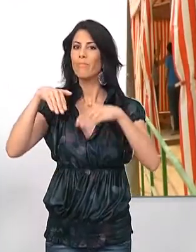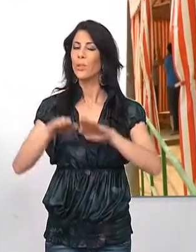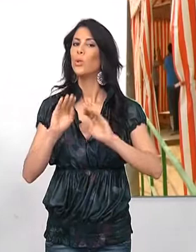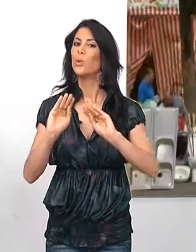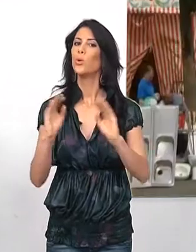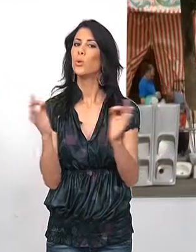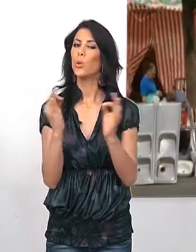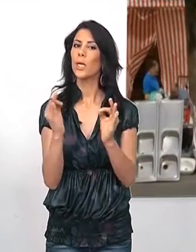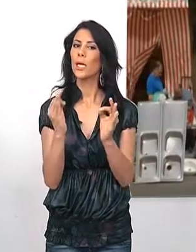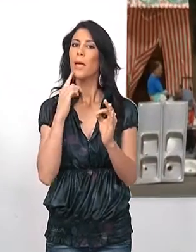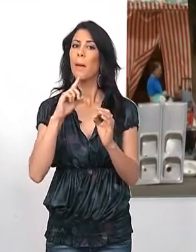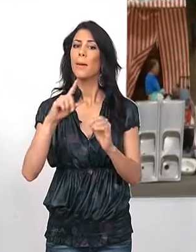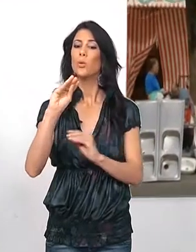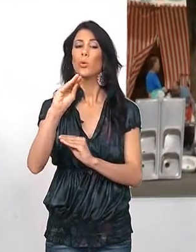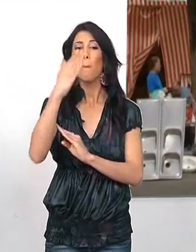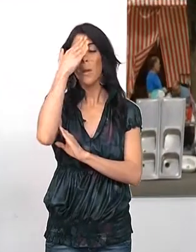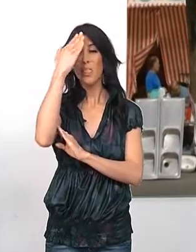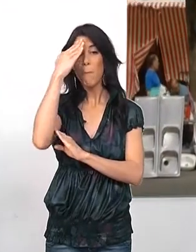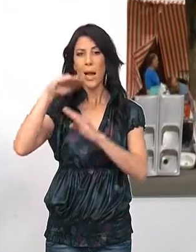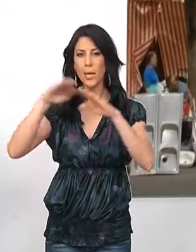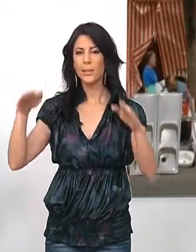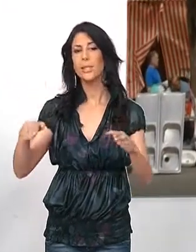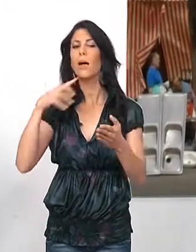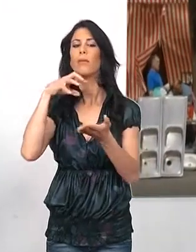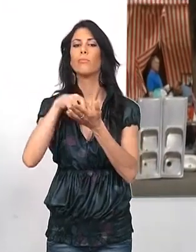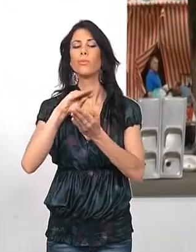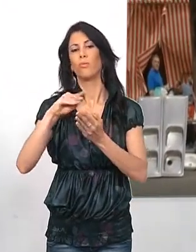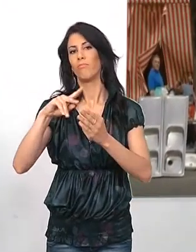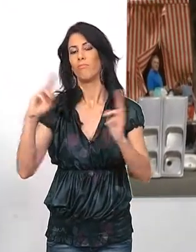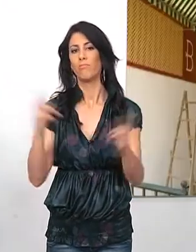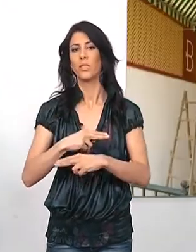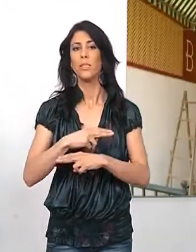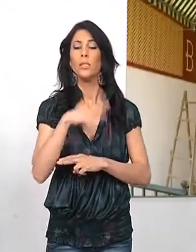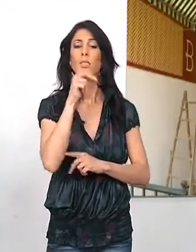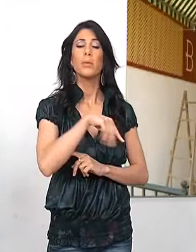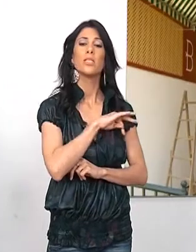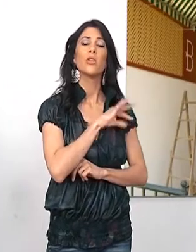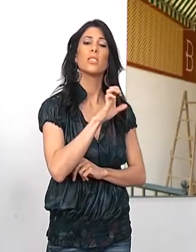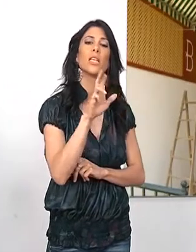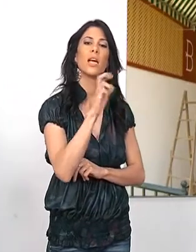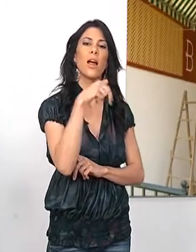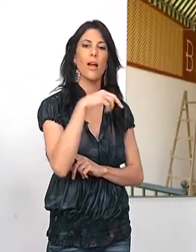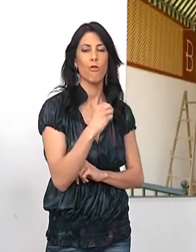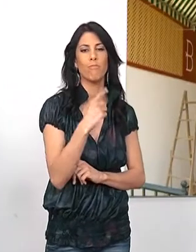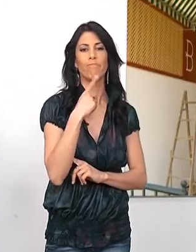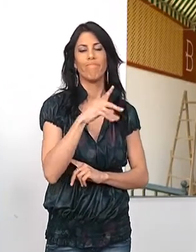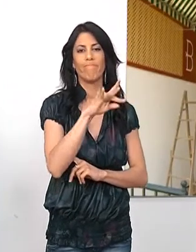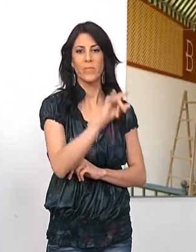suspenda las tradicionales recepciones en su caseta principal. El delegado de Fiestas Mayores, Gregorio Serrano, ha justificado esta anulación.